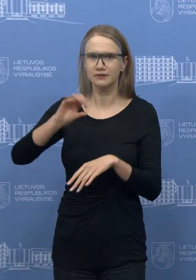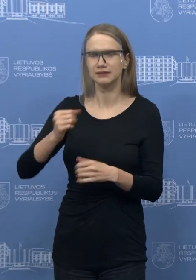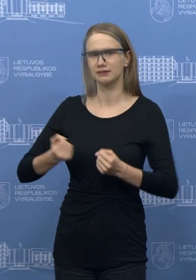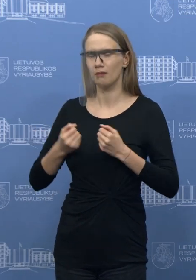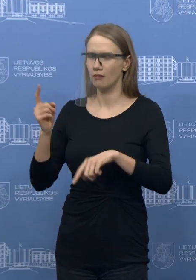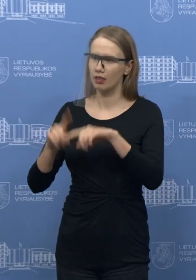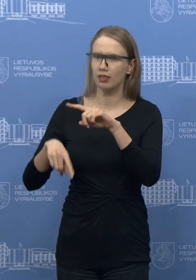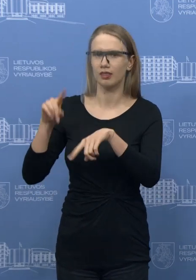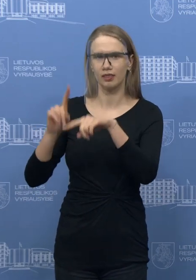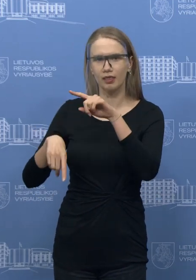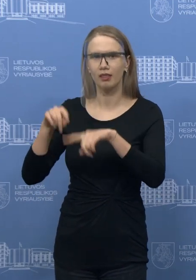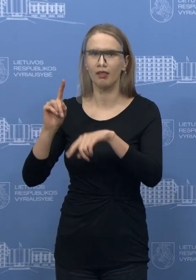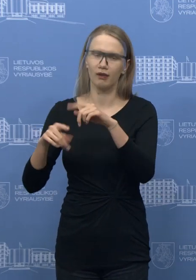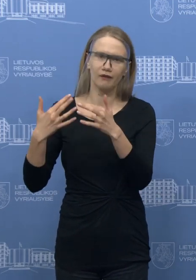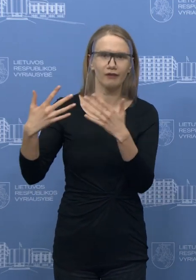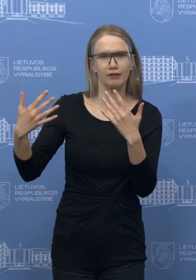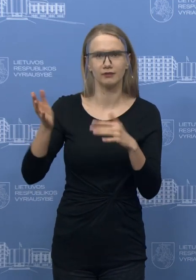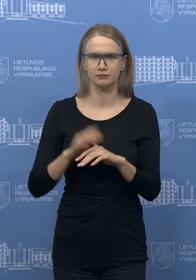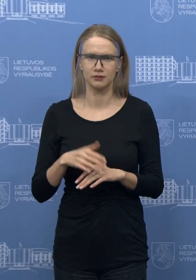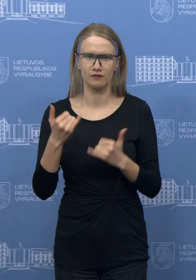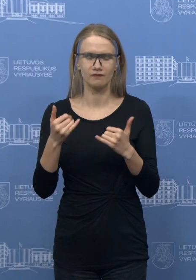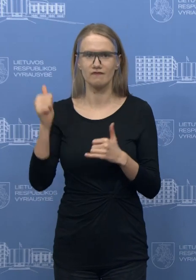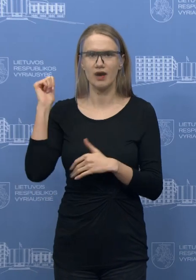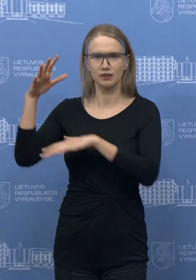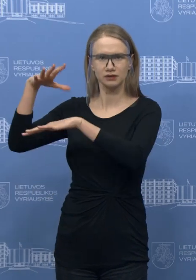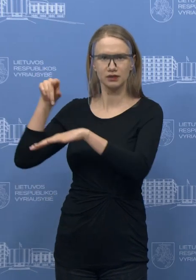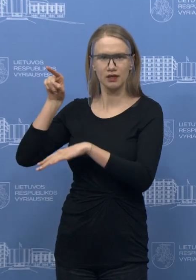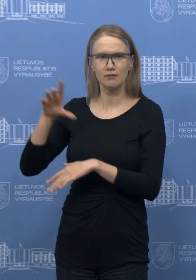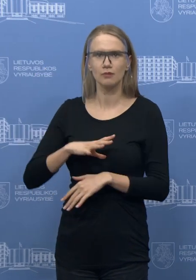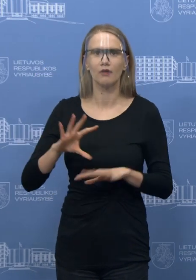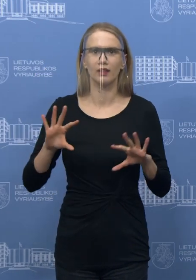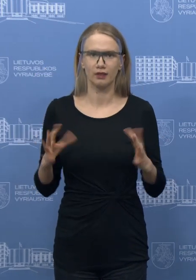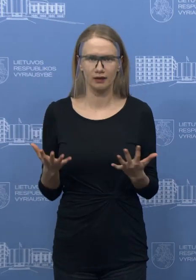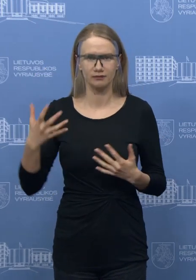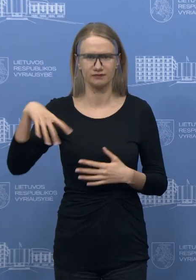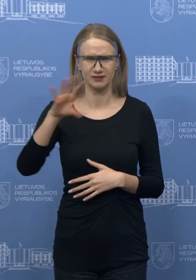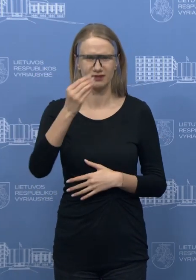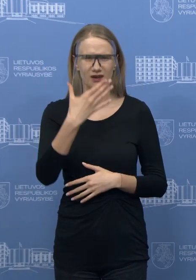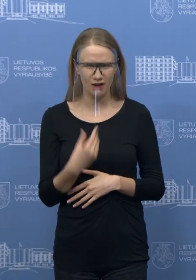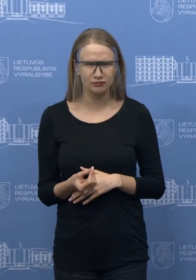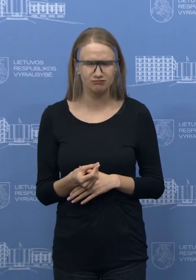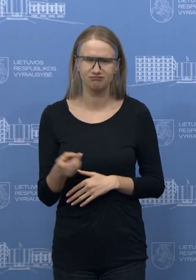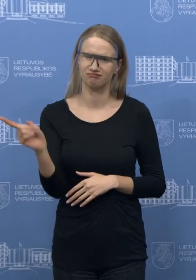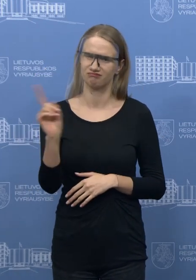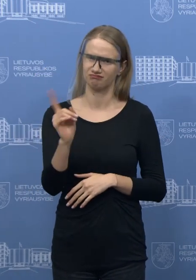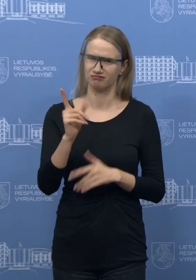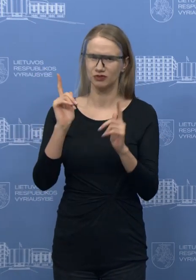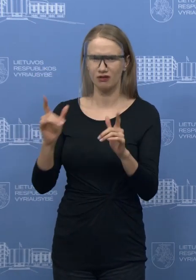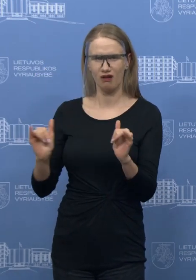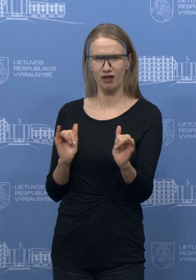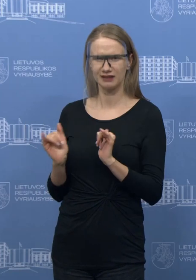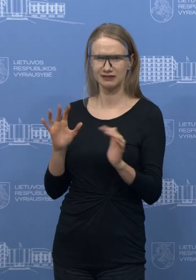ir tai, kas vyko nakar Seime, tikrai nepošia mūsų visos politinės sistemos. Tikiuosi, kad tai